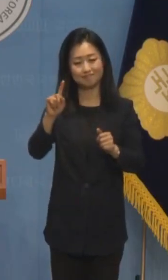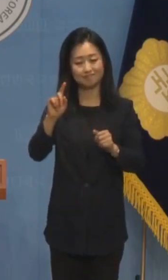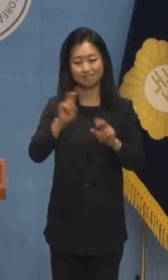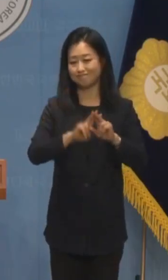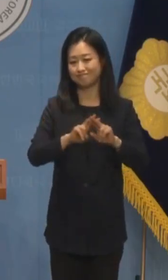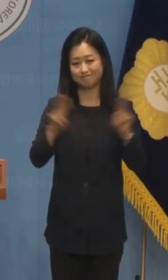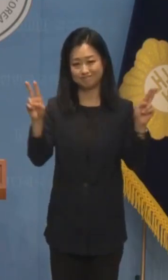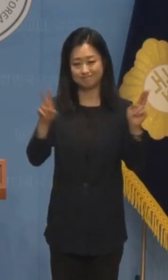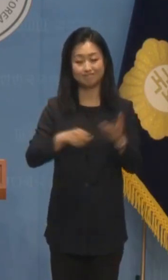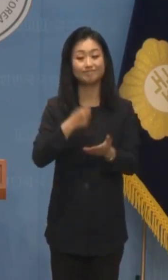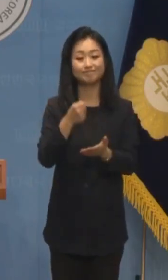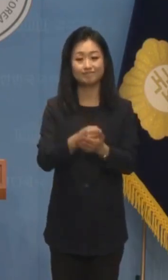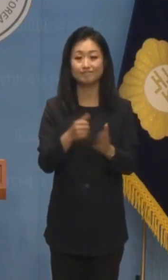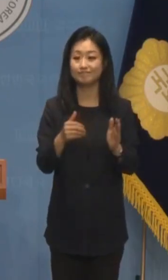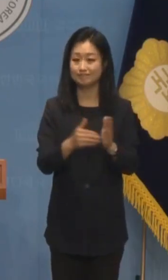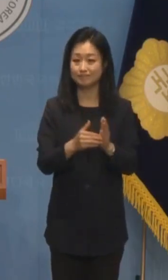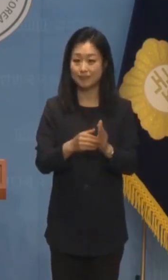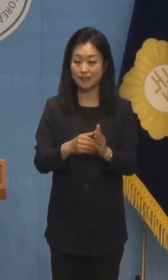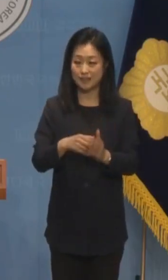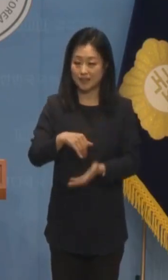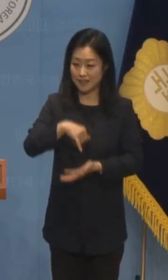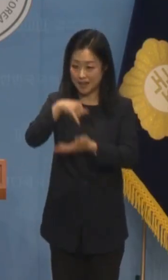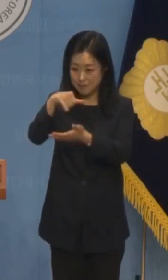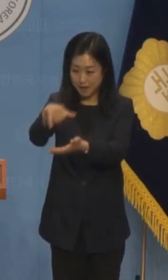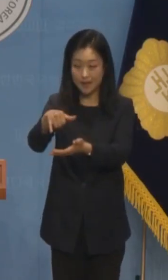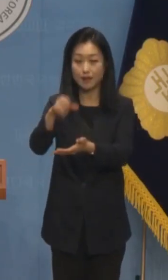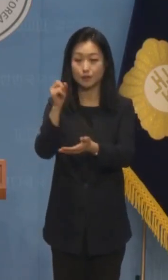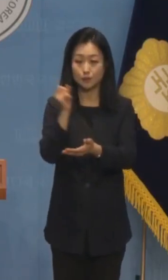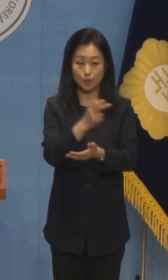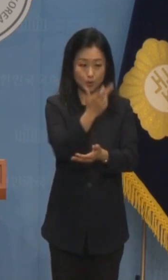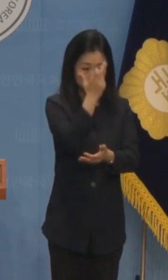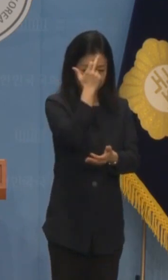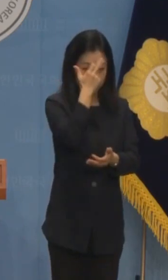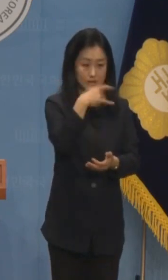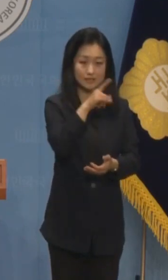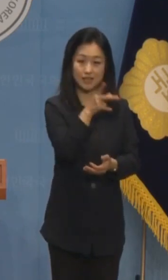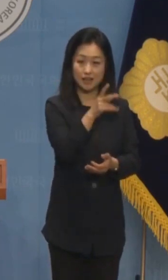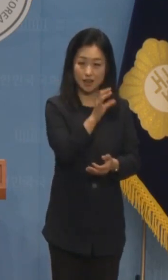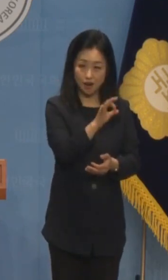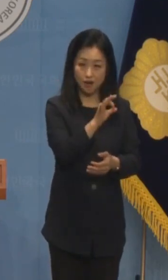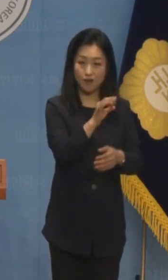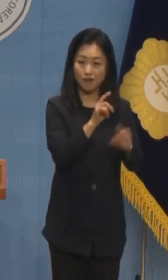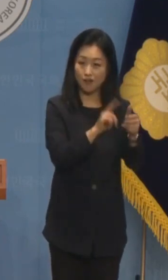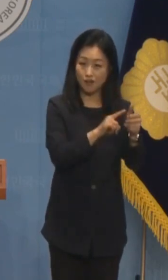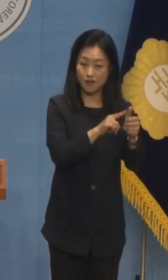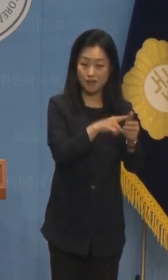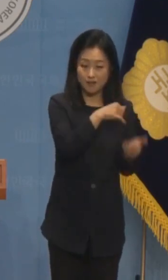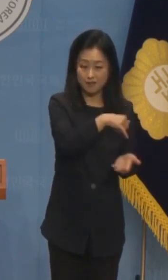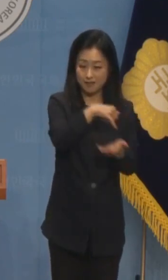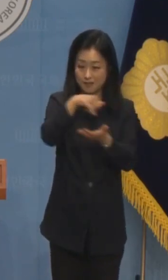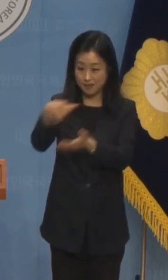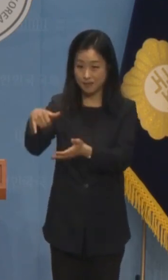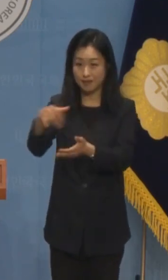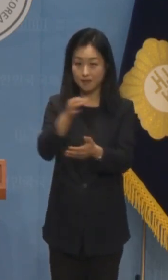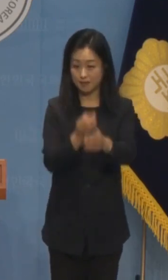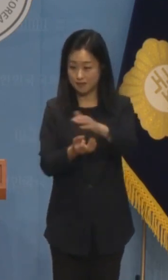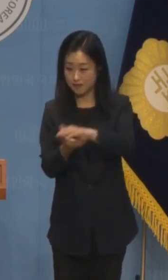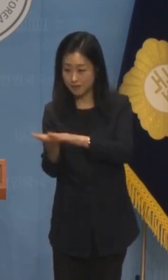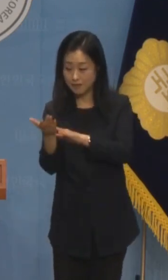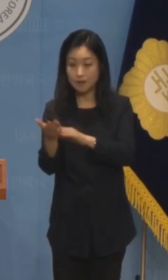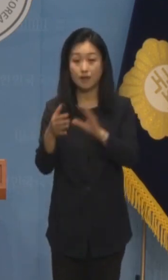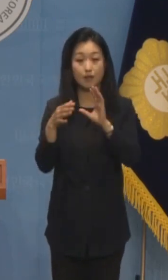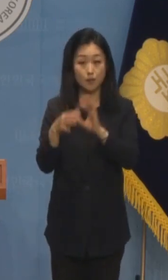명품 가방을 포함해 최재형 목사가 김건희 여사에게 건넨 금품의 직무